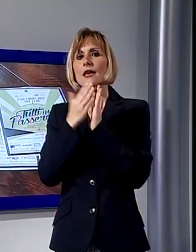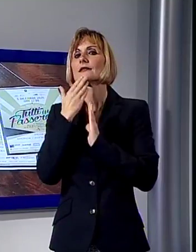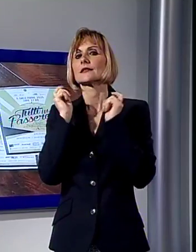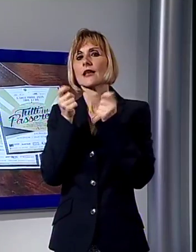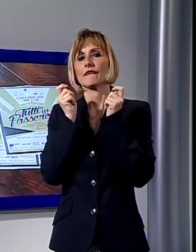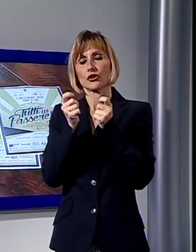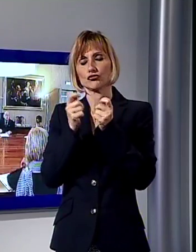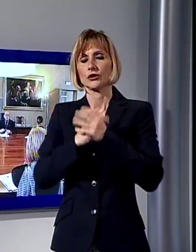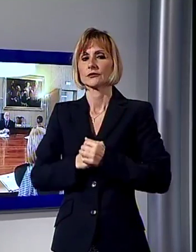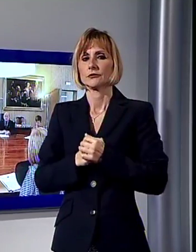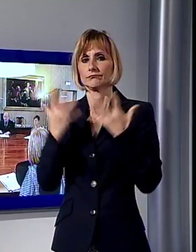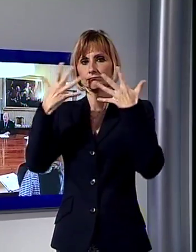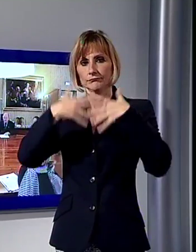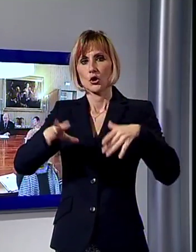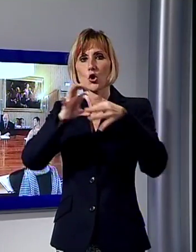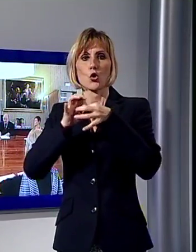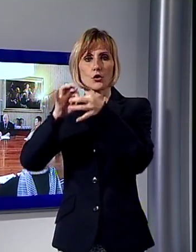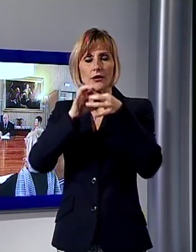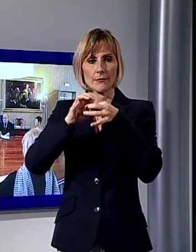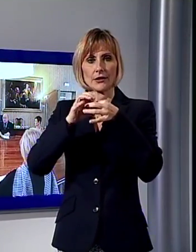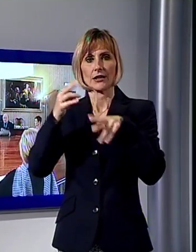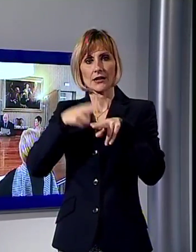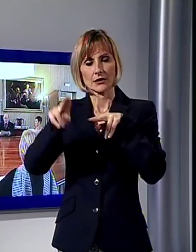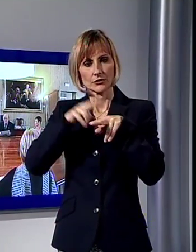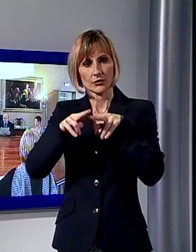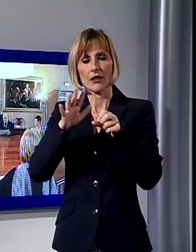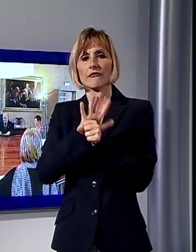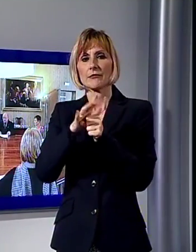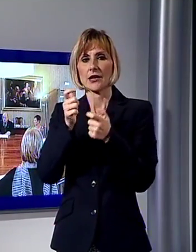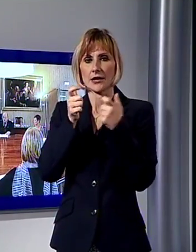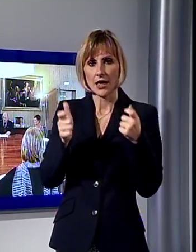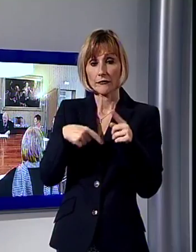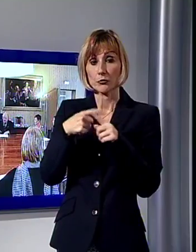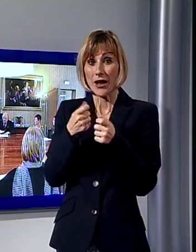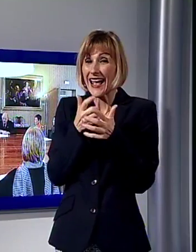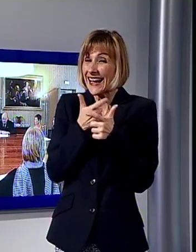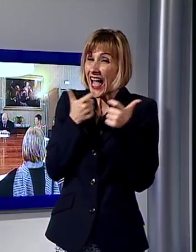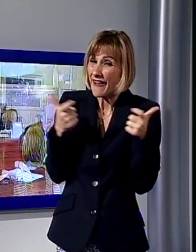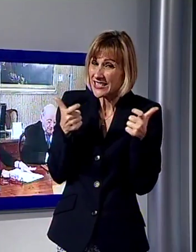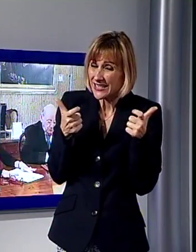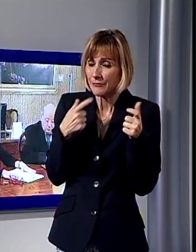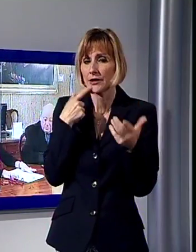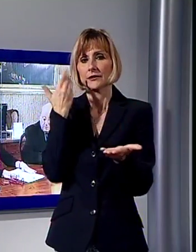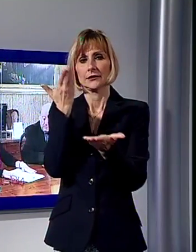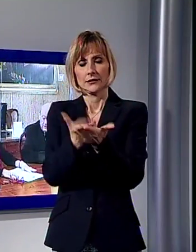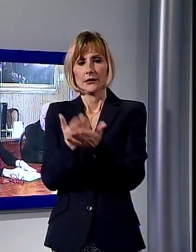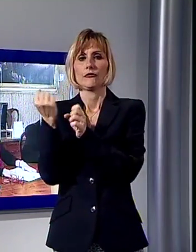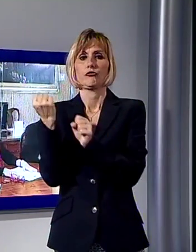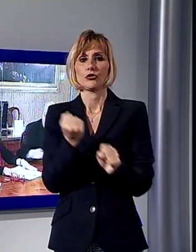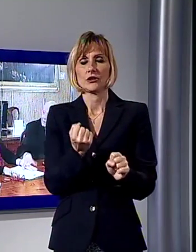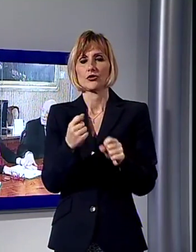dal coordinamento nazionale famiglie disabili gravi e gravissimi che è stata presentata presso la sede della Fondazione Banca del Monte che insieme